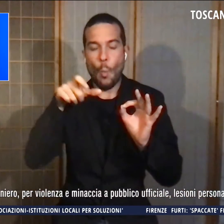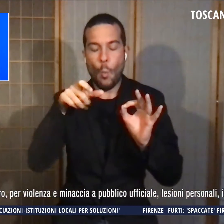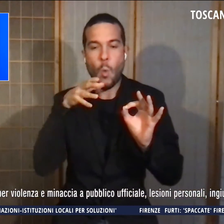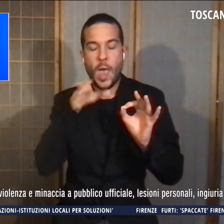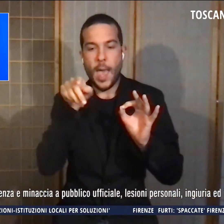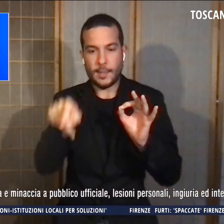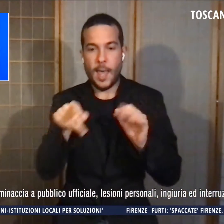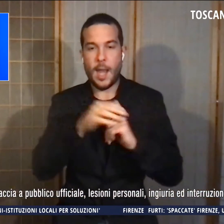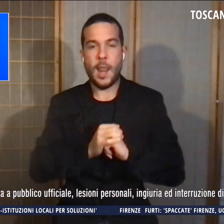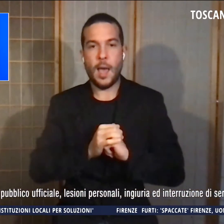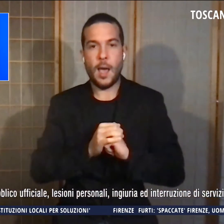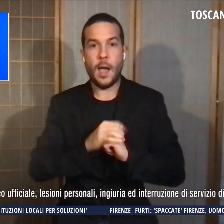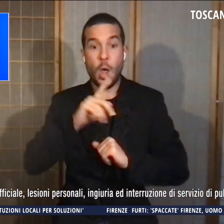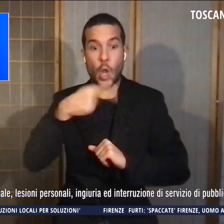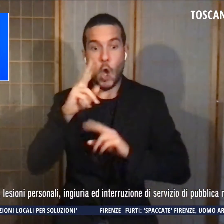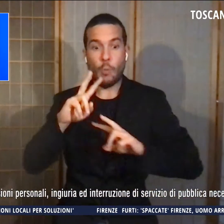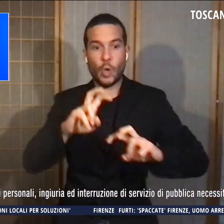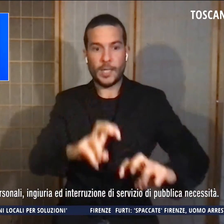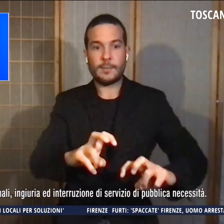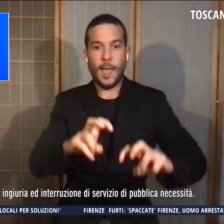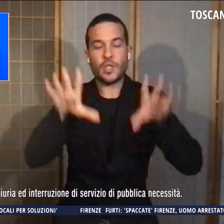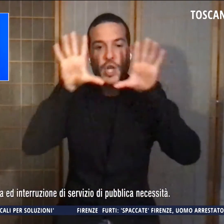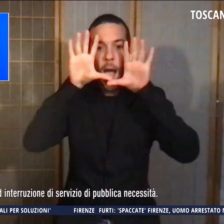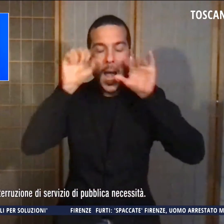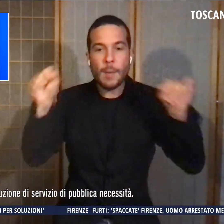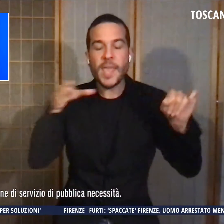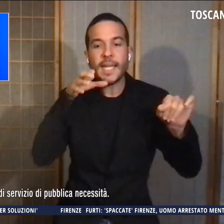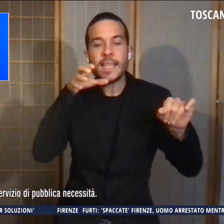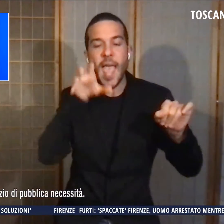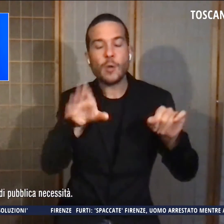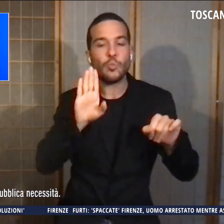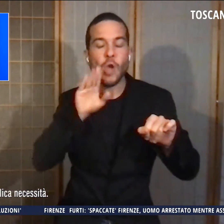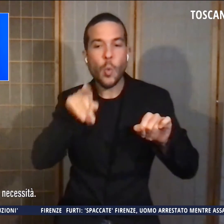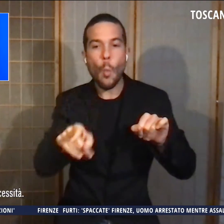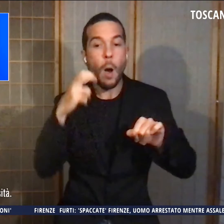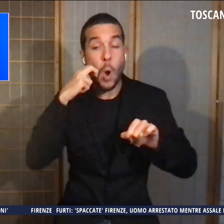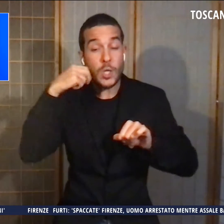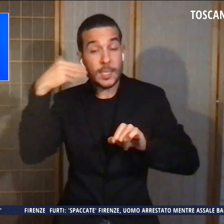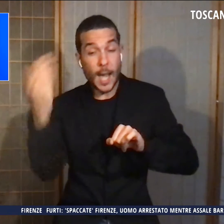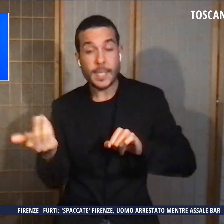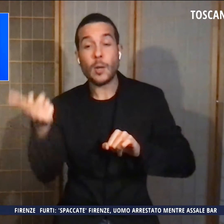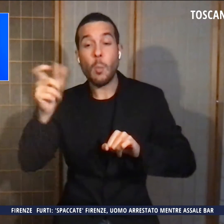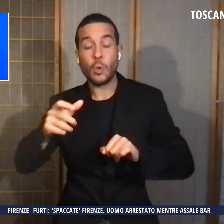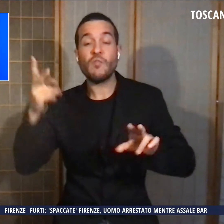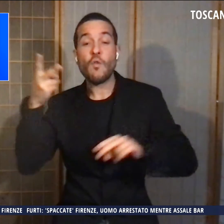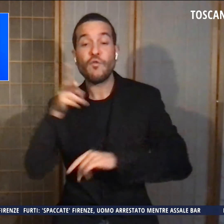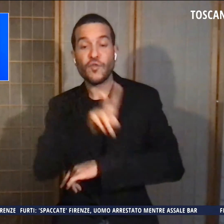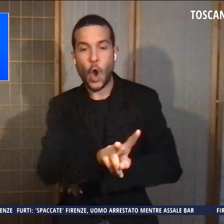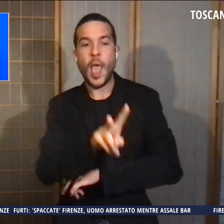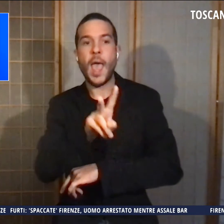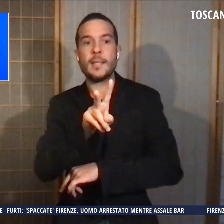della compagnia di Piombino hanno denunciato l'uomo, uno straniero, per violenza e minaccia pubblico ufficiale,